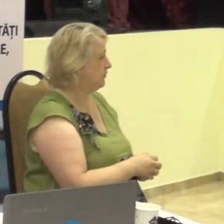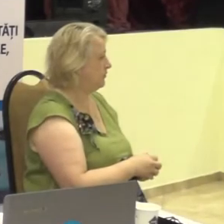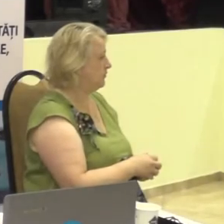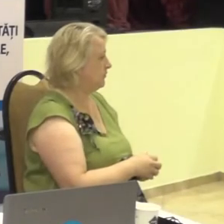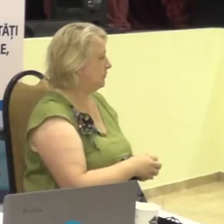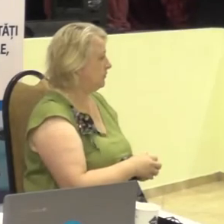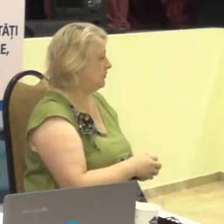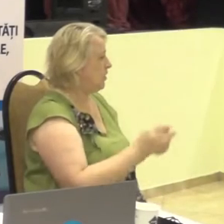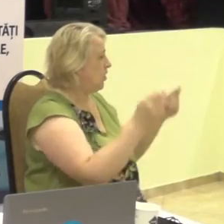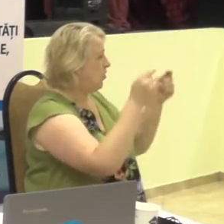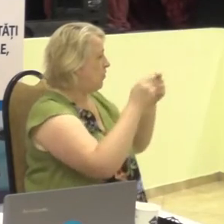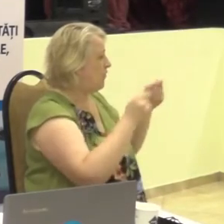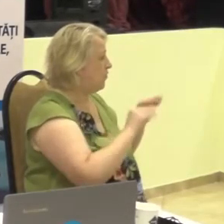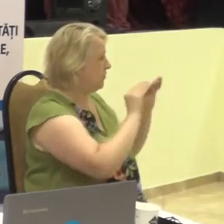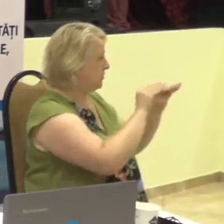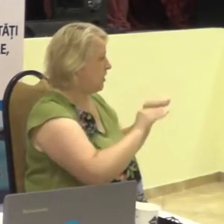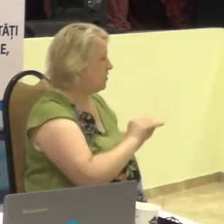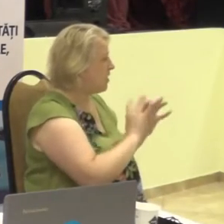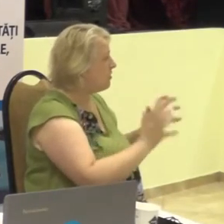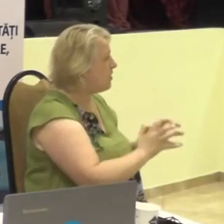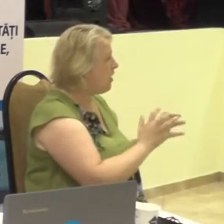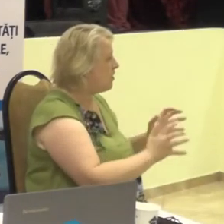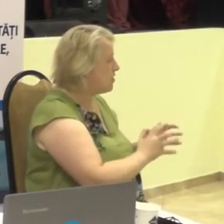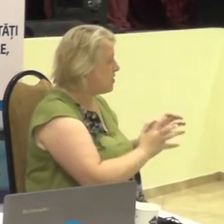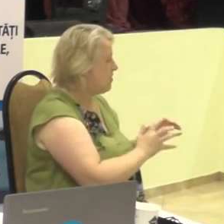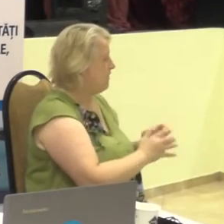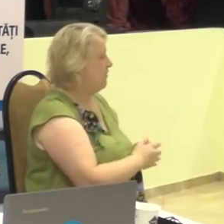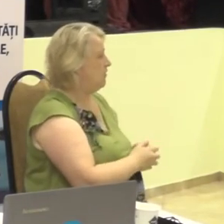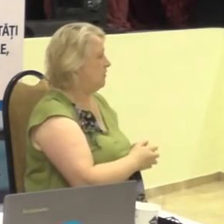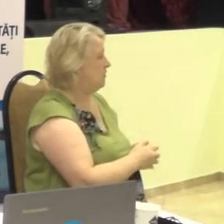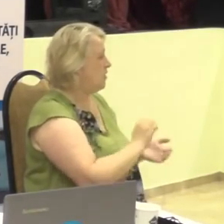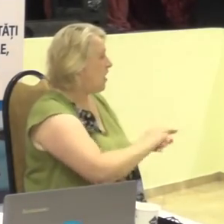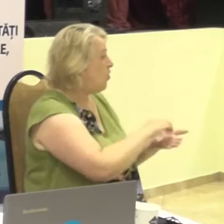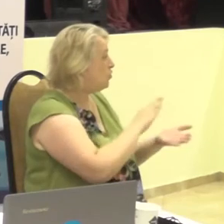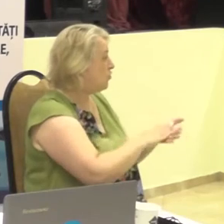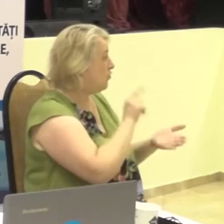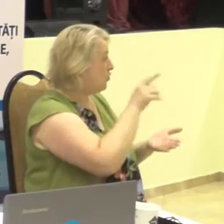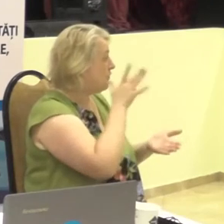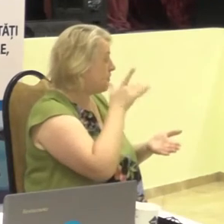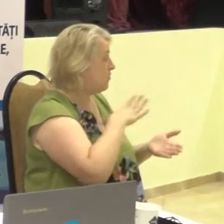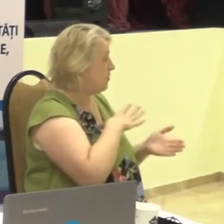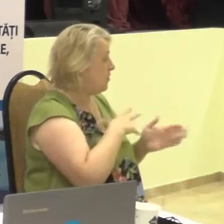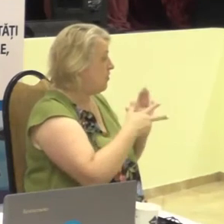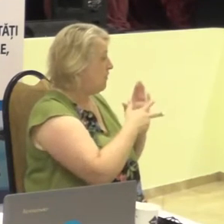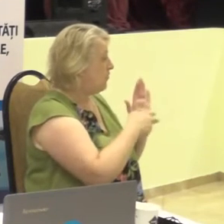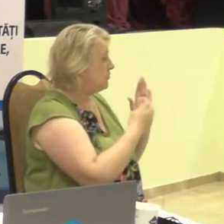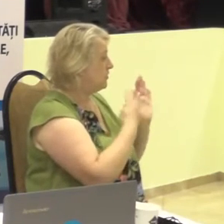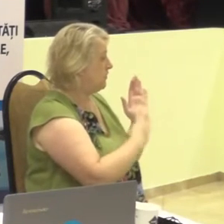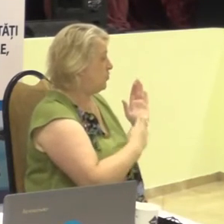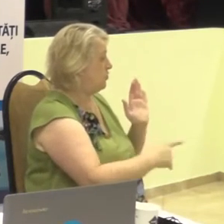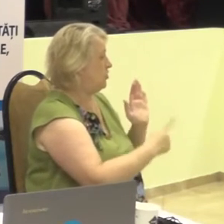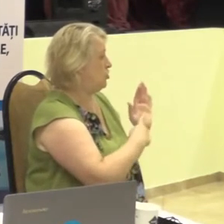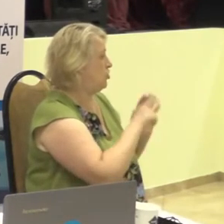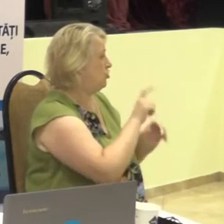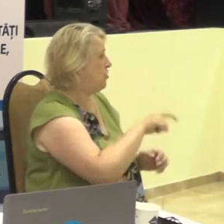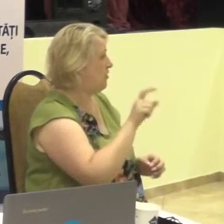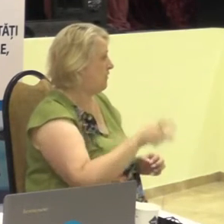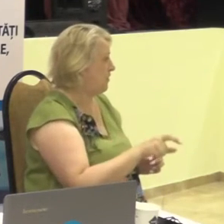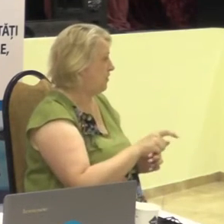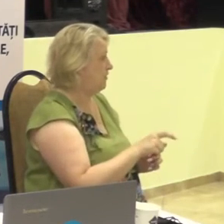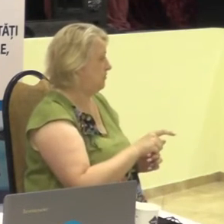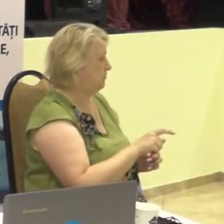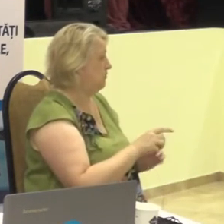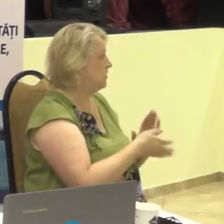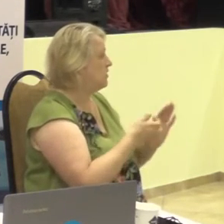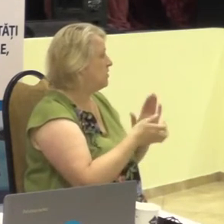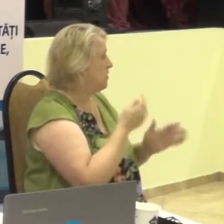Conform datelor de arhiv, la vidență, în acea vreme, erau 896 de persoane cu